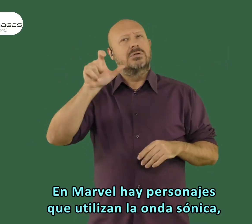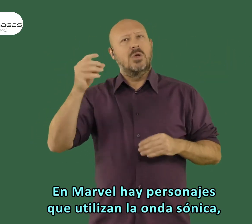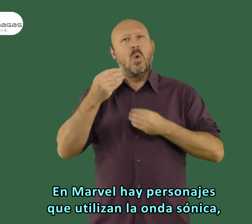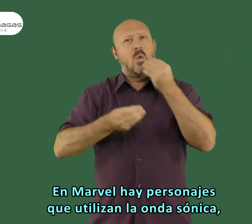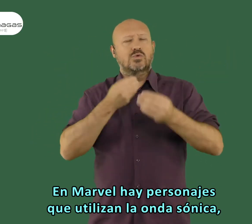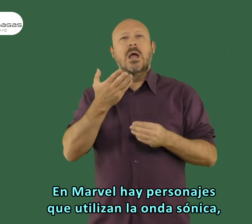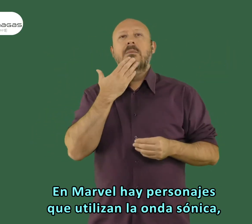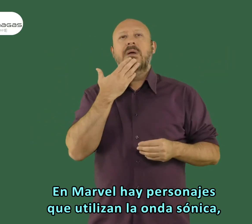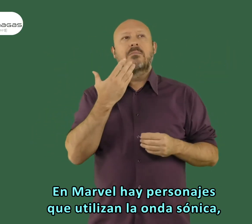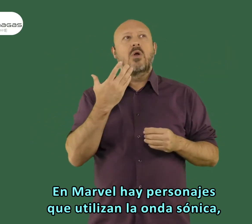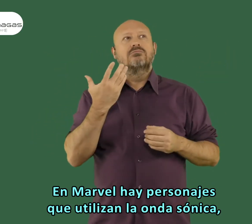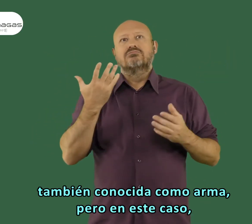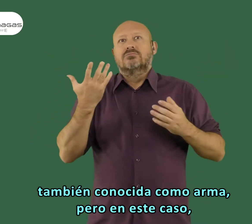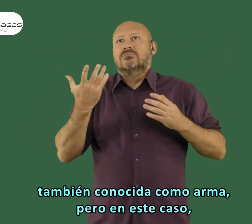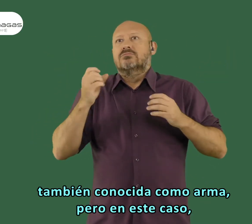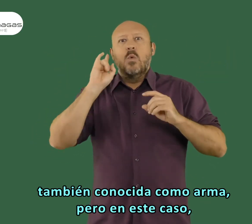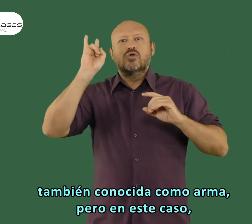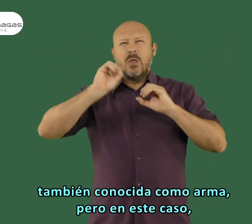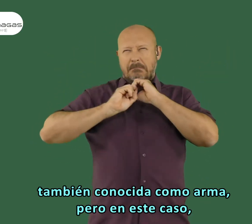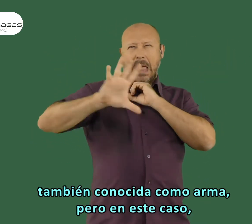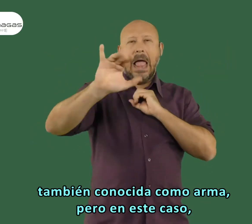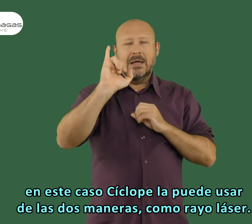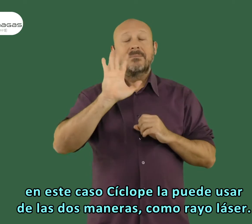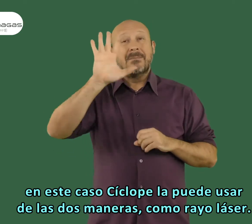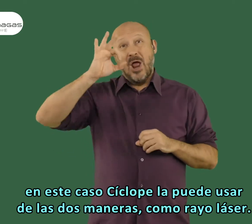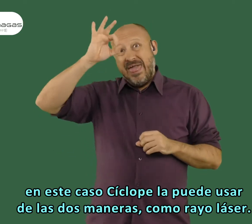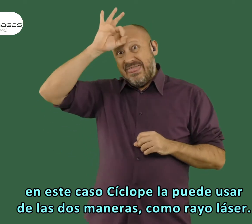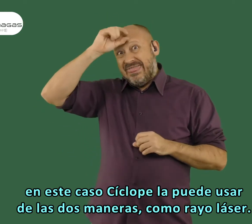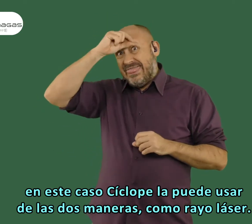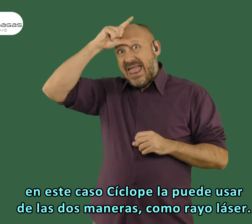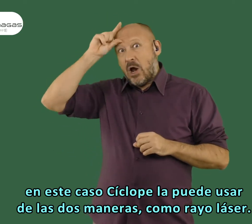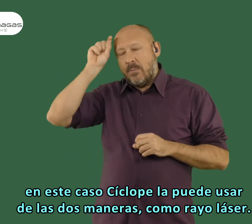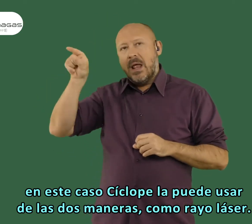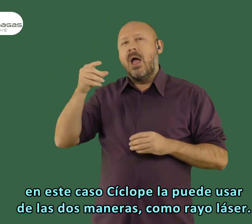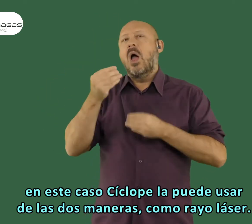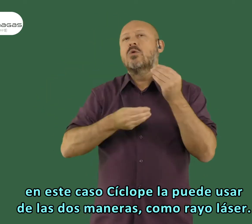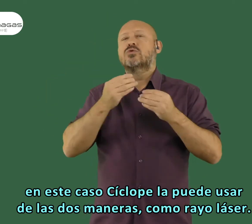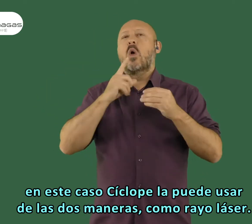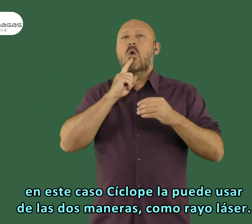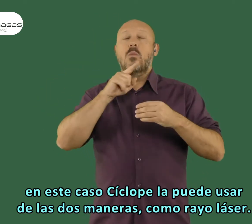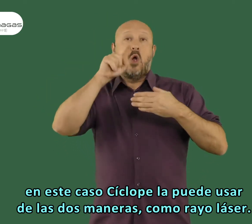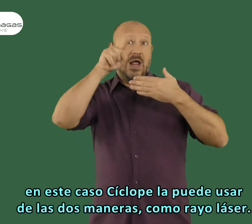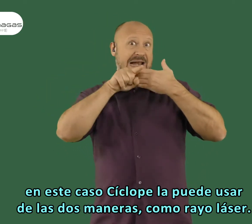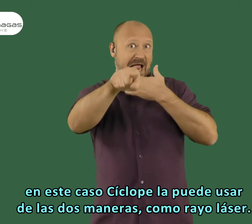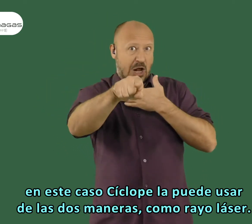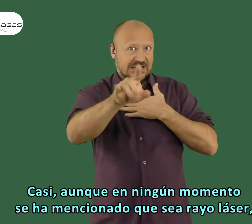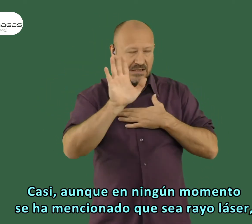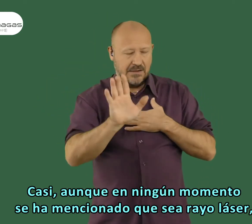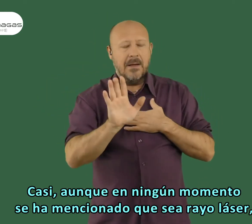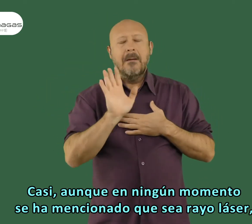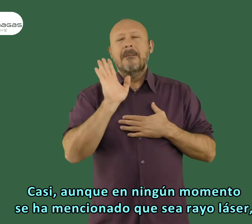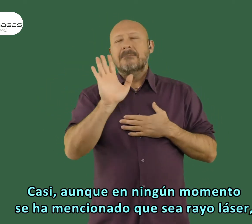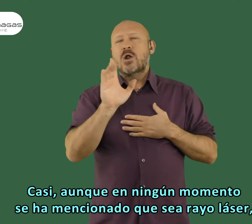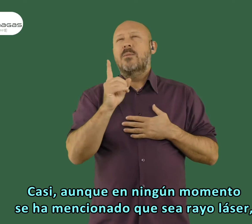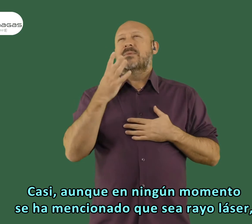personajes que utilizan la onda sónica también como arma, pero en este caso Cíclope la puede usar de las dos maneras, como rayo láser